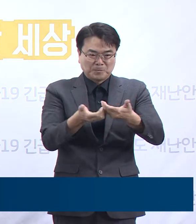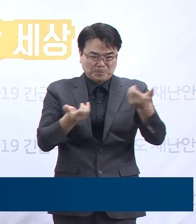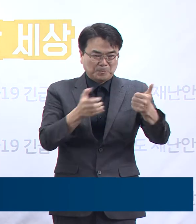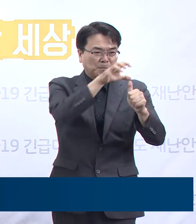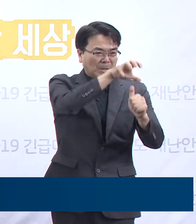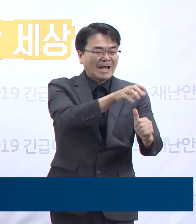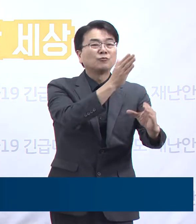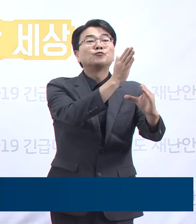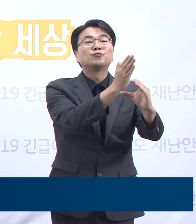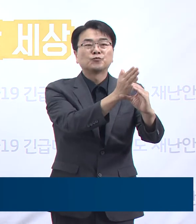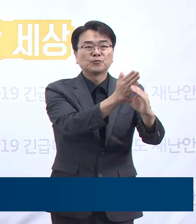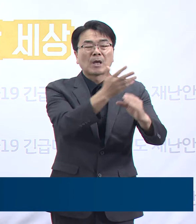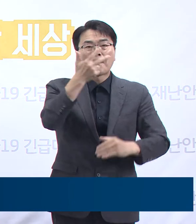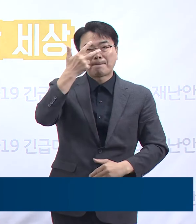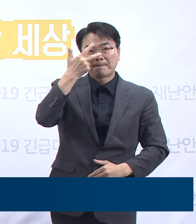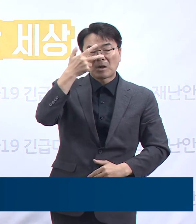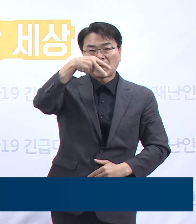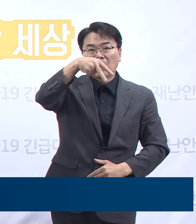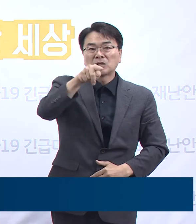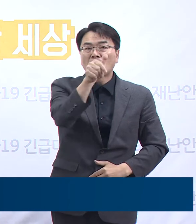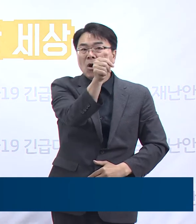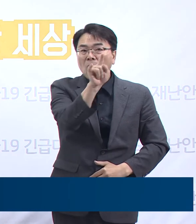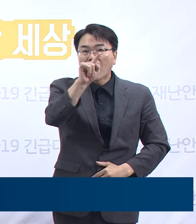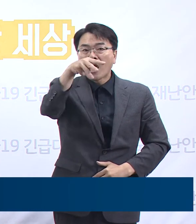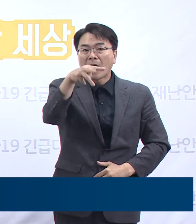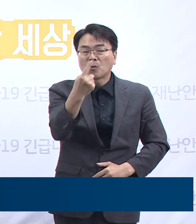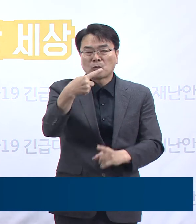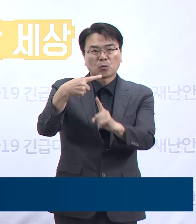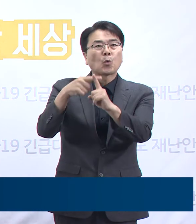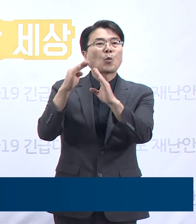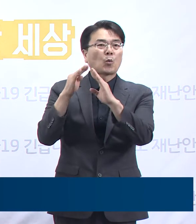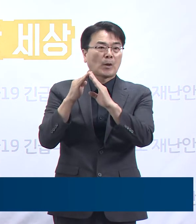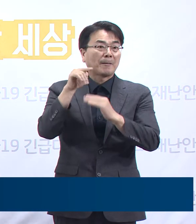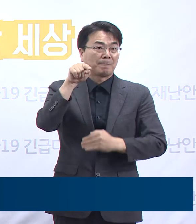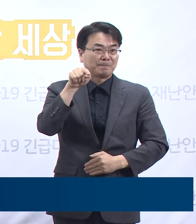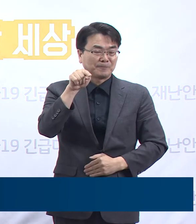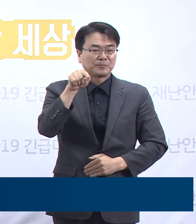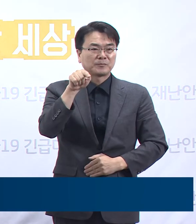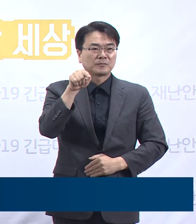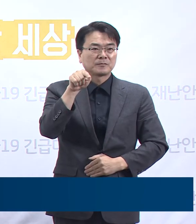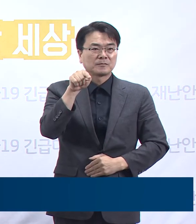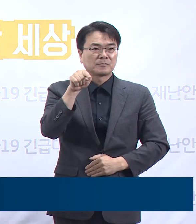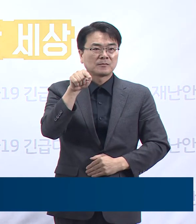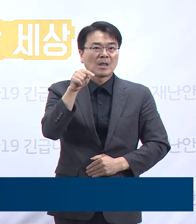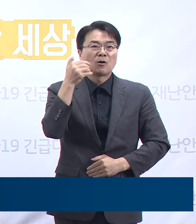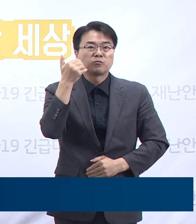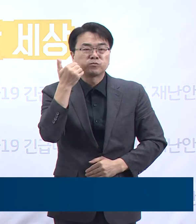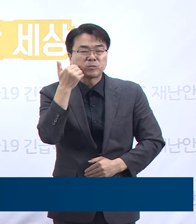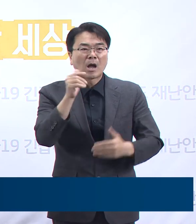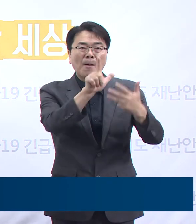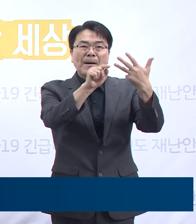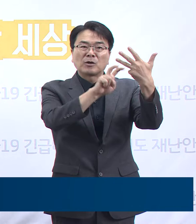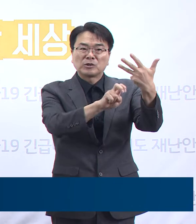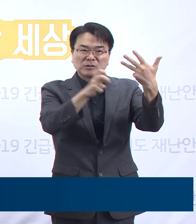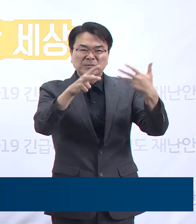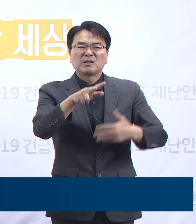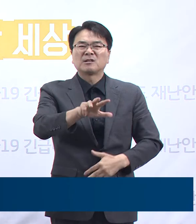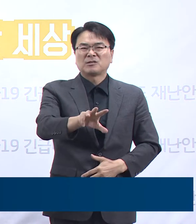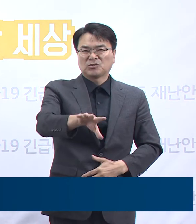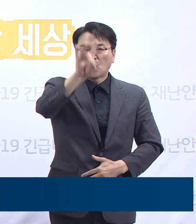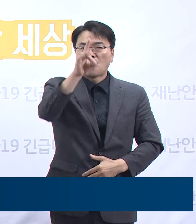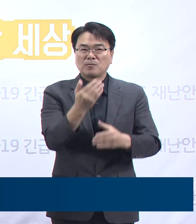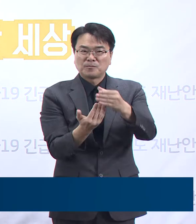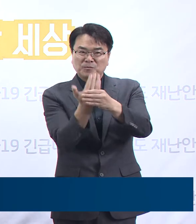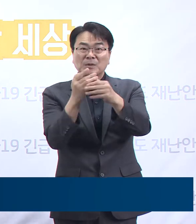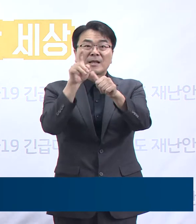평택시 서해로교회 관련된 확진 상황입니다. 평택시 서해로교회 관련 8월 27일에 첫 확진자가 발생한